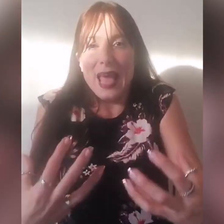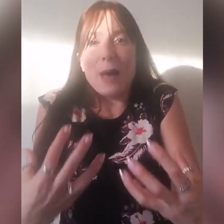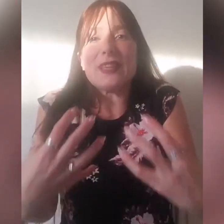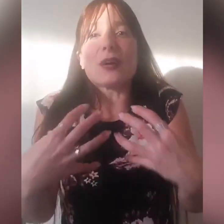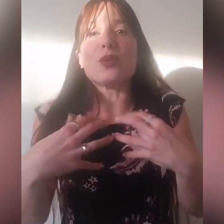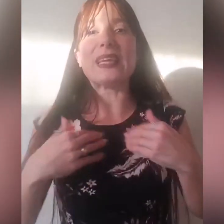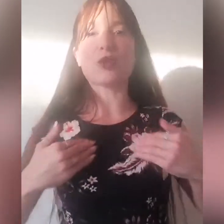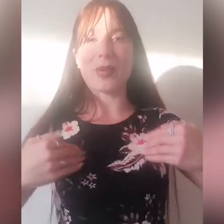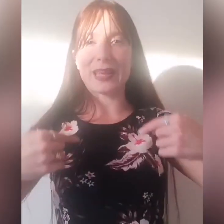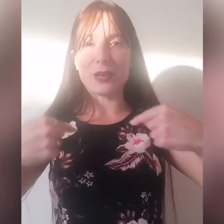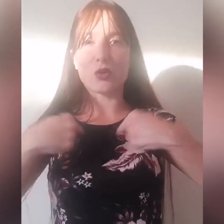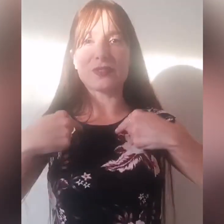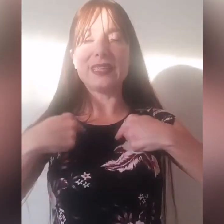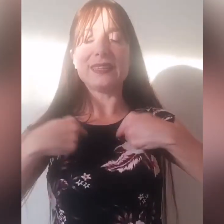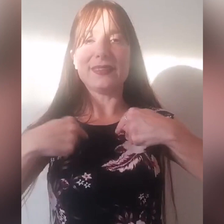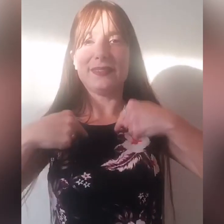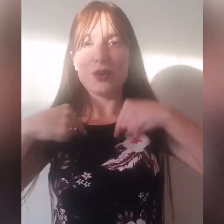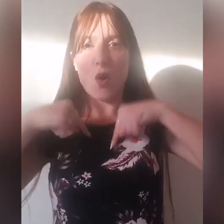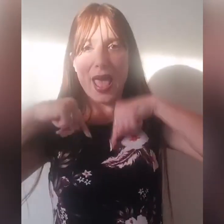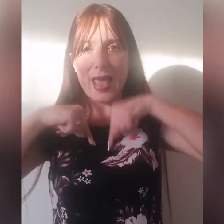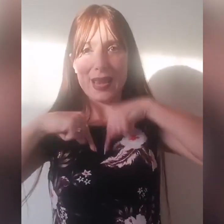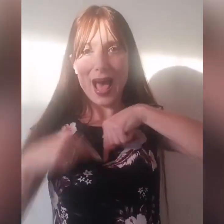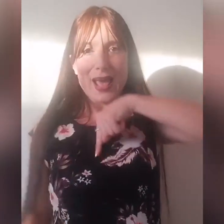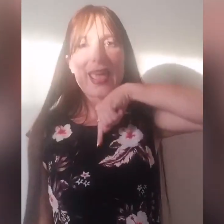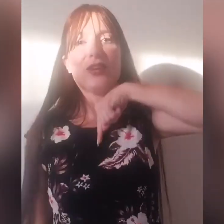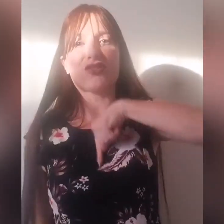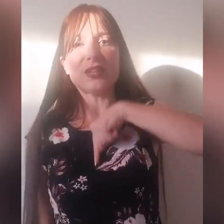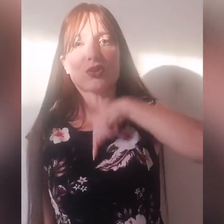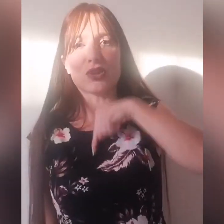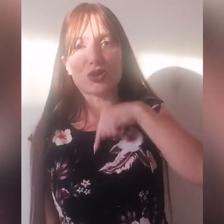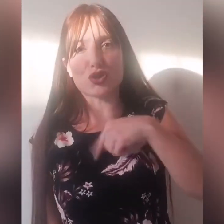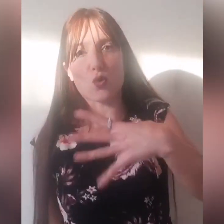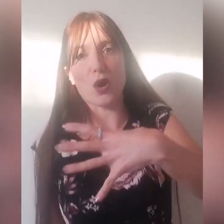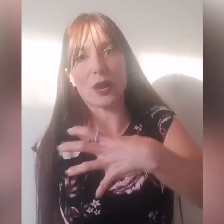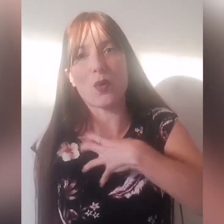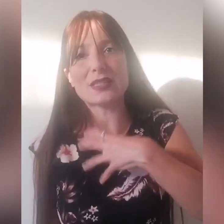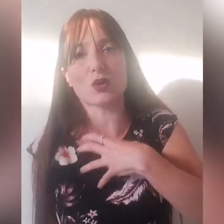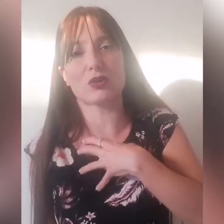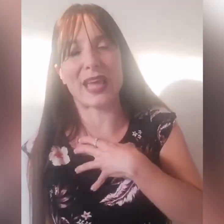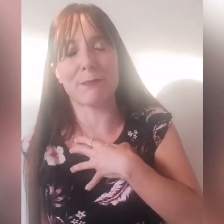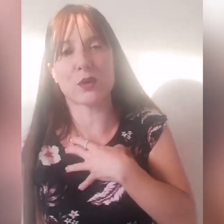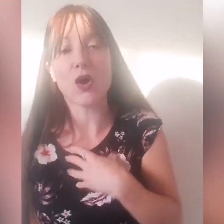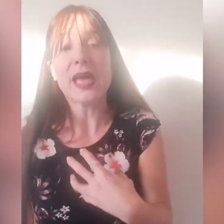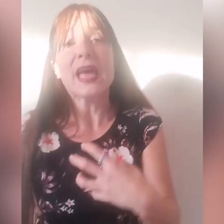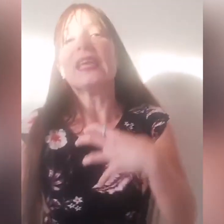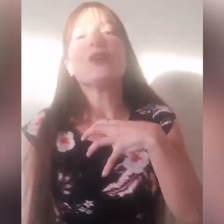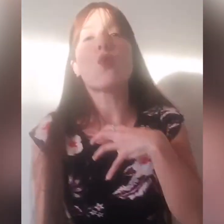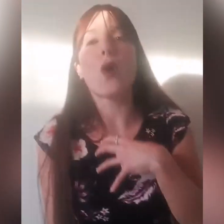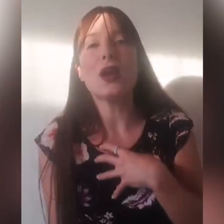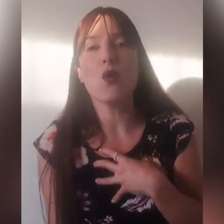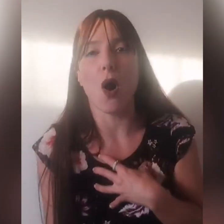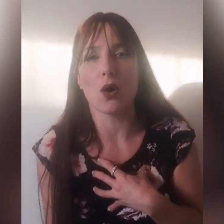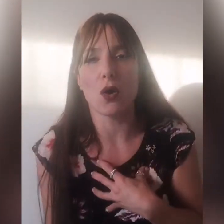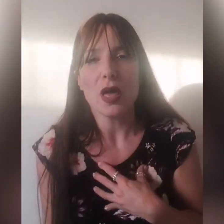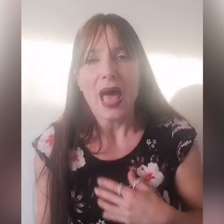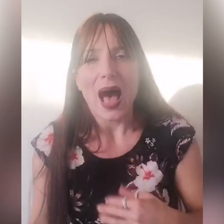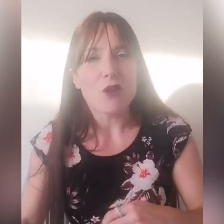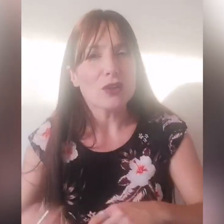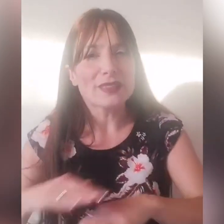abita qui dentro perché il cortile di Dio è là, è il centro del nostro cuore, questo è il tempio, in quel luogo a volte